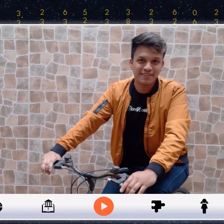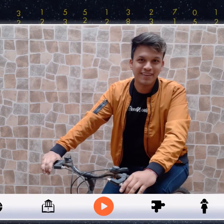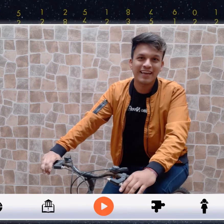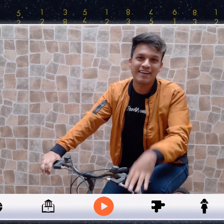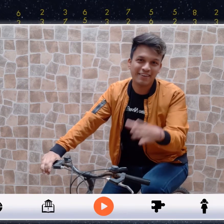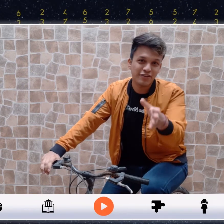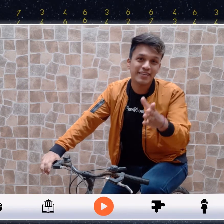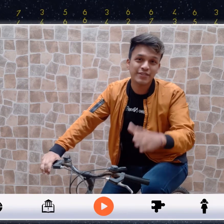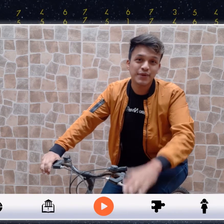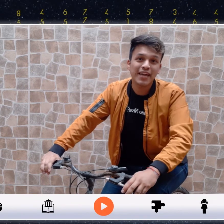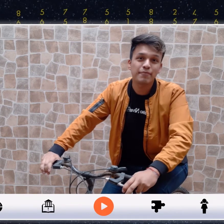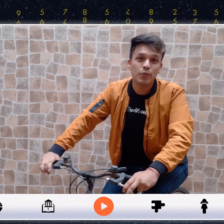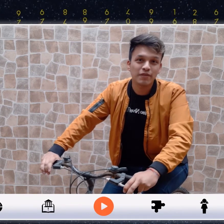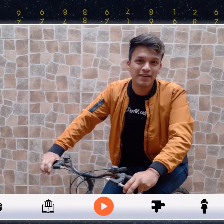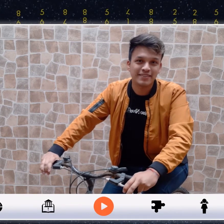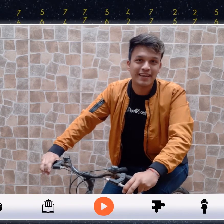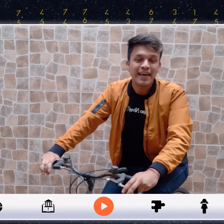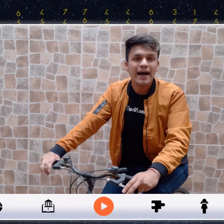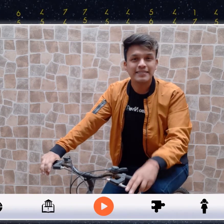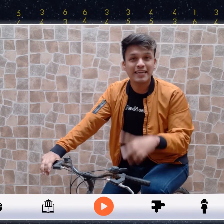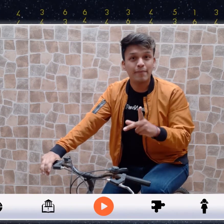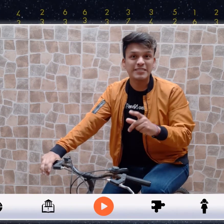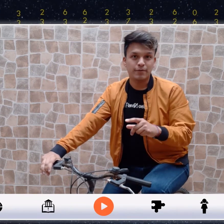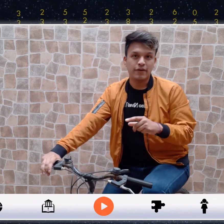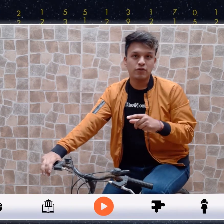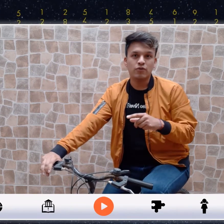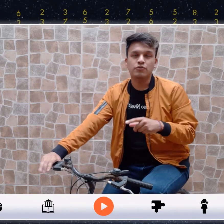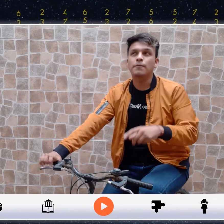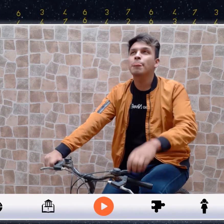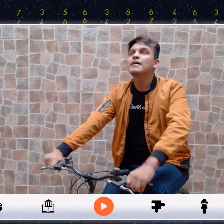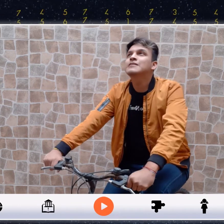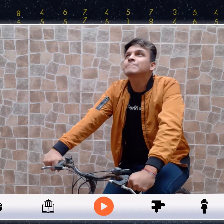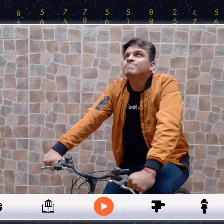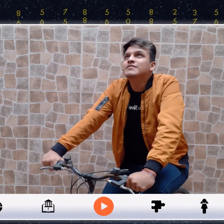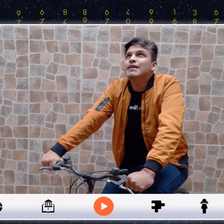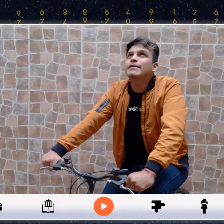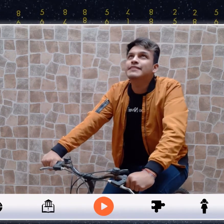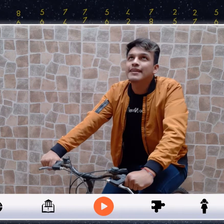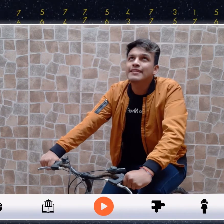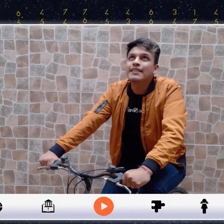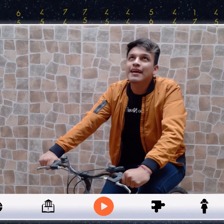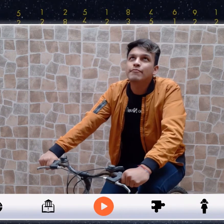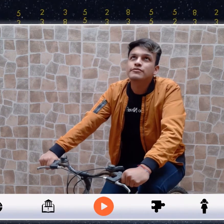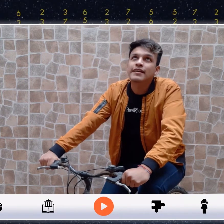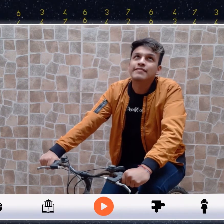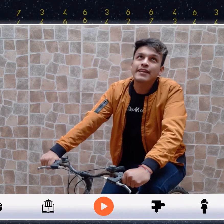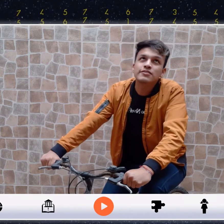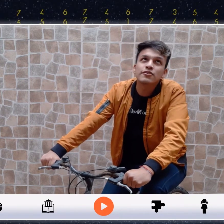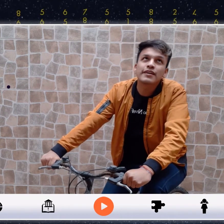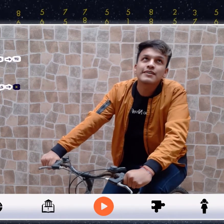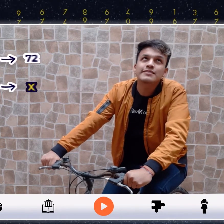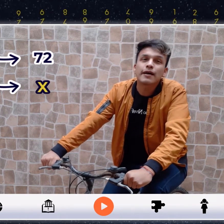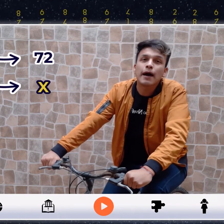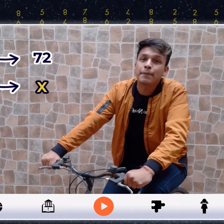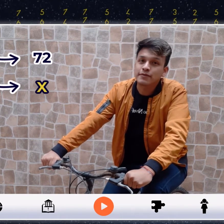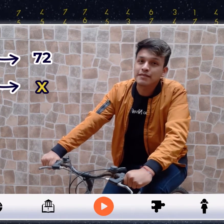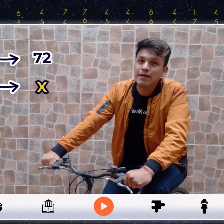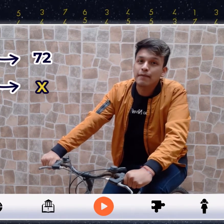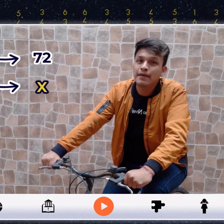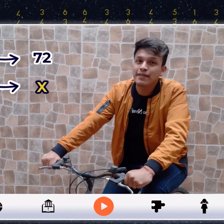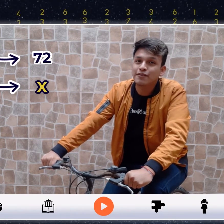A ver yo sé que es un ejemplo muy fácil así que vamos a probar con otro Si en bicicleta digamos que en 3 horas